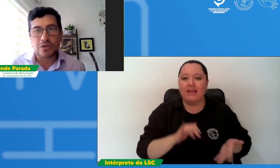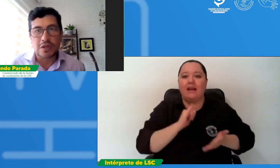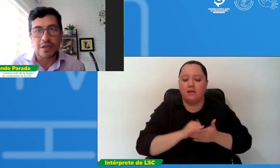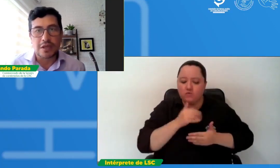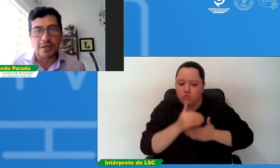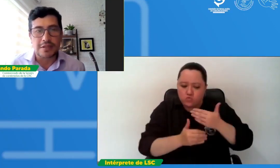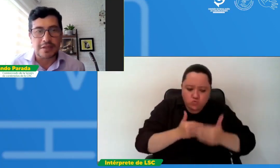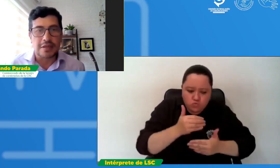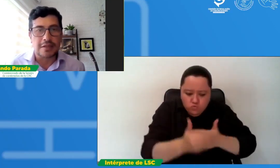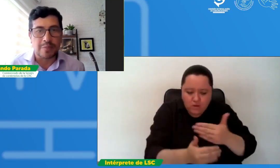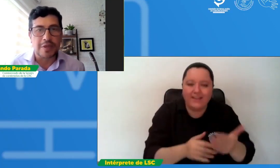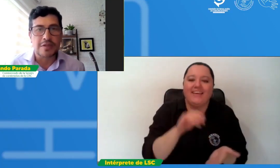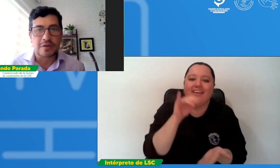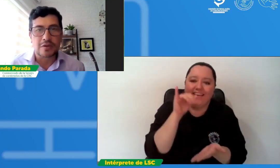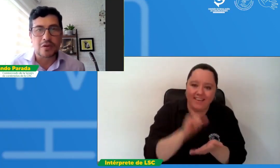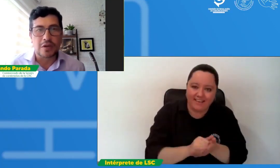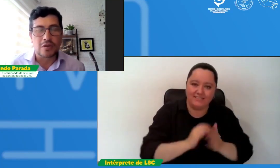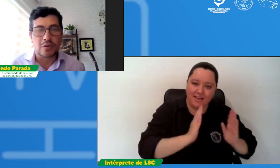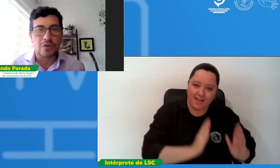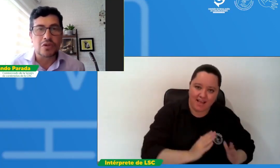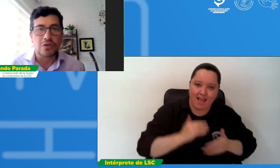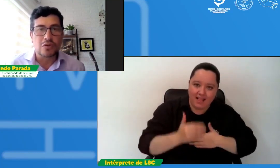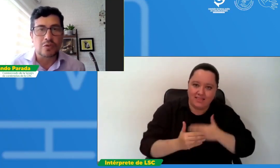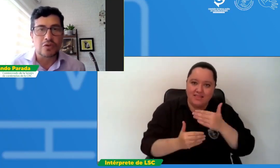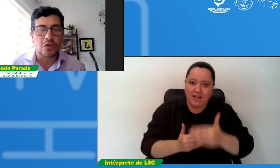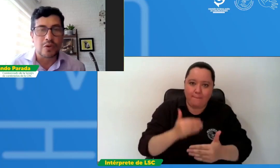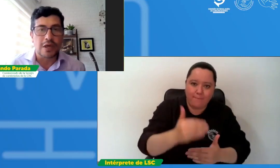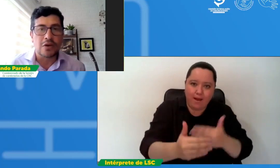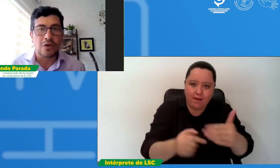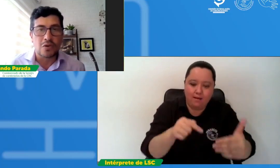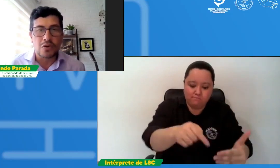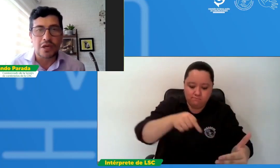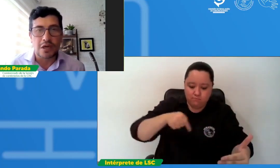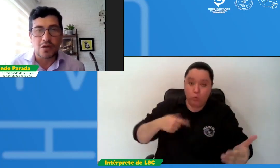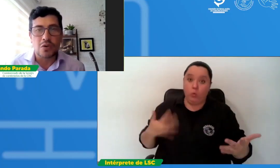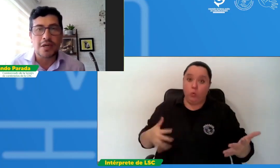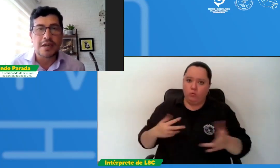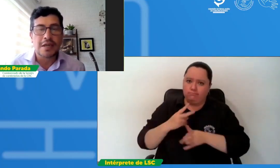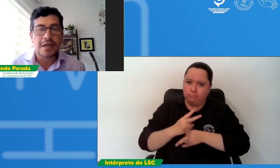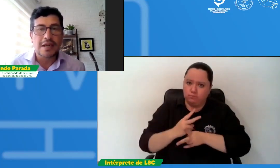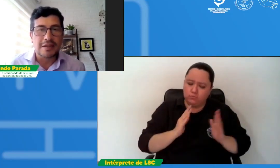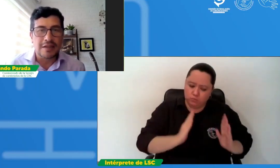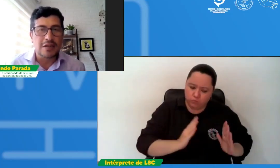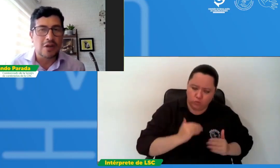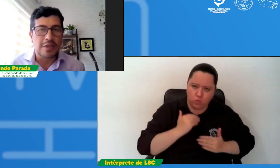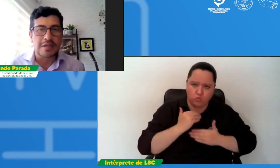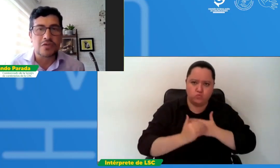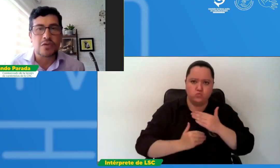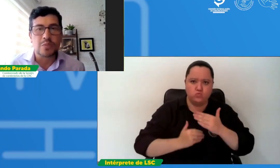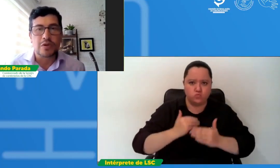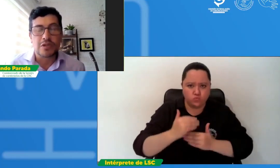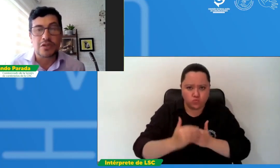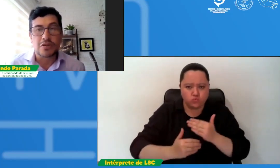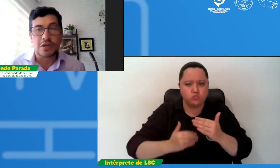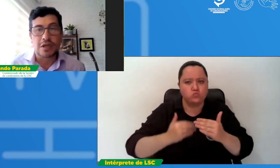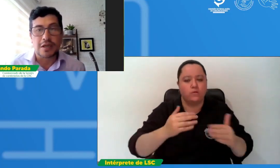estas etapas con mucho cuidado una a una, entendiendo además que esto es un proceso que